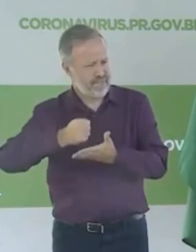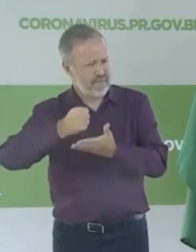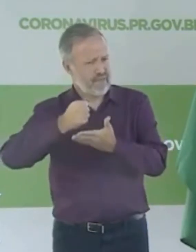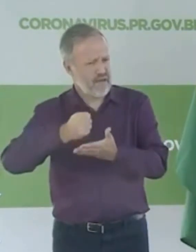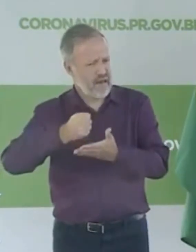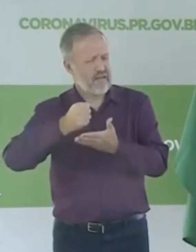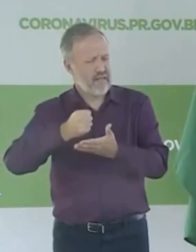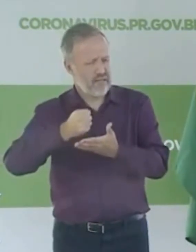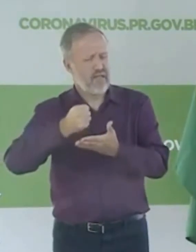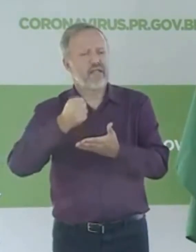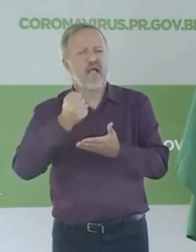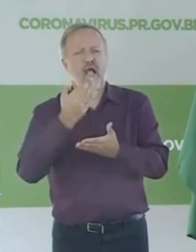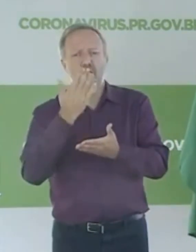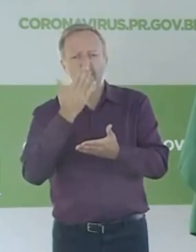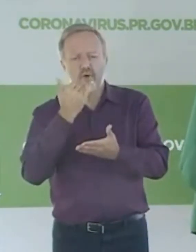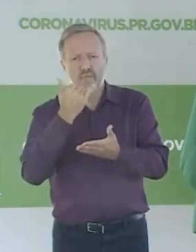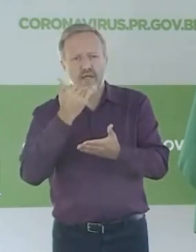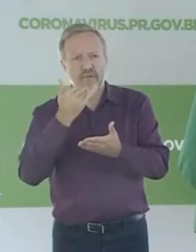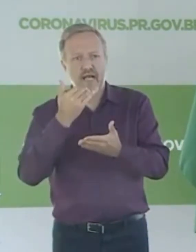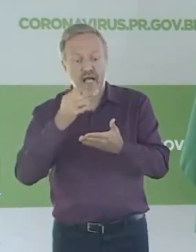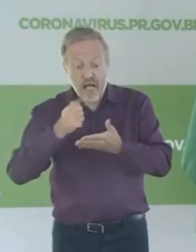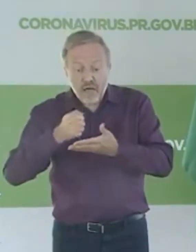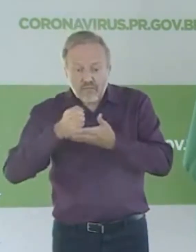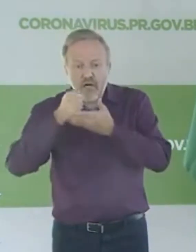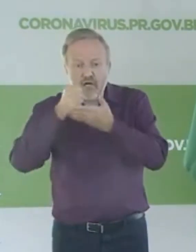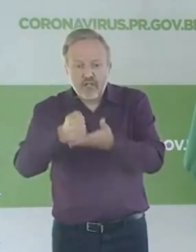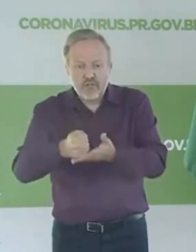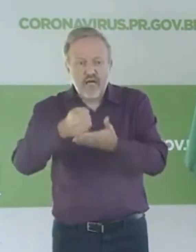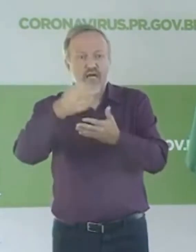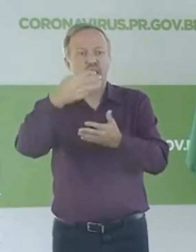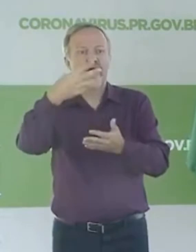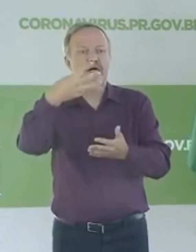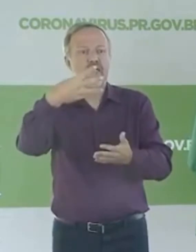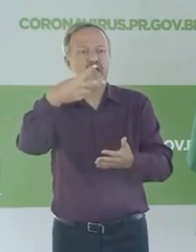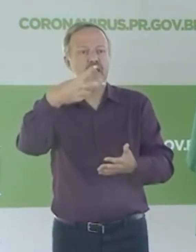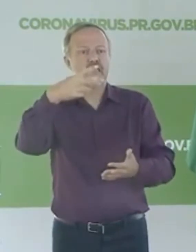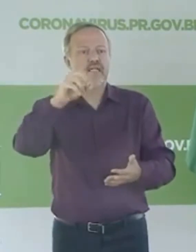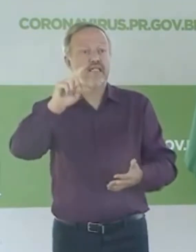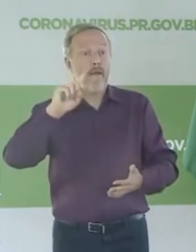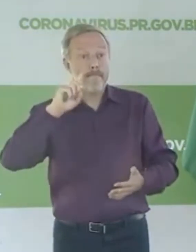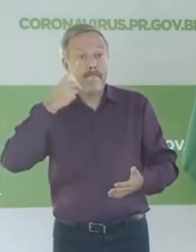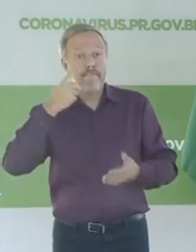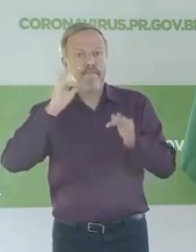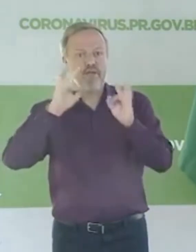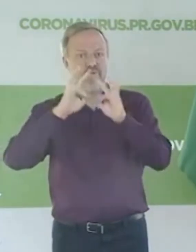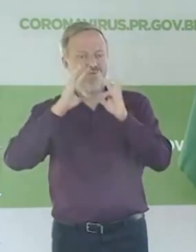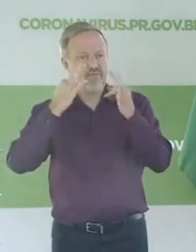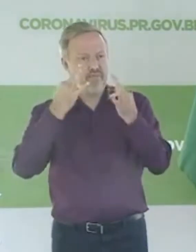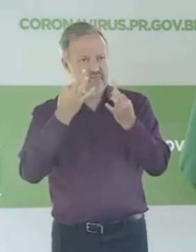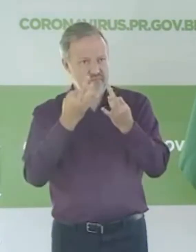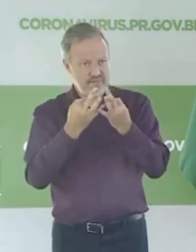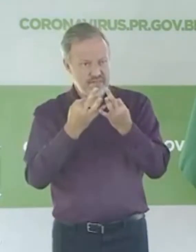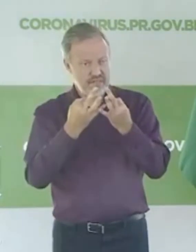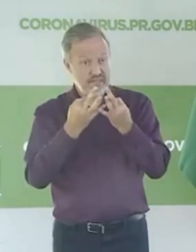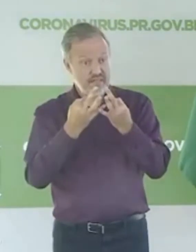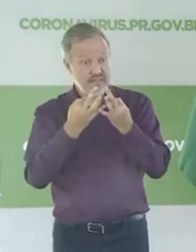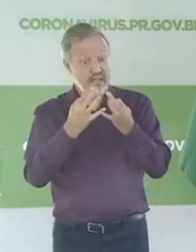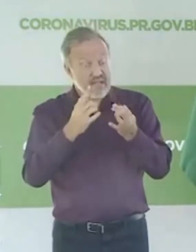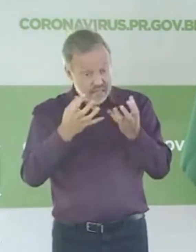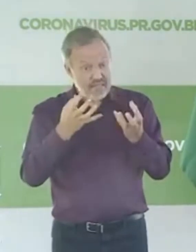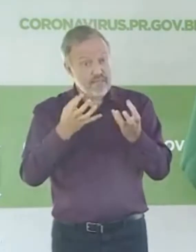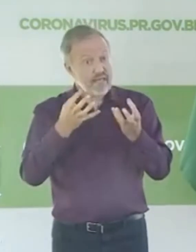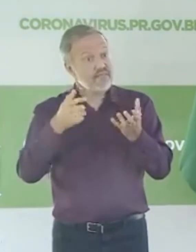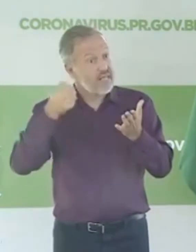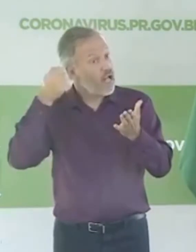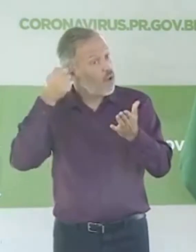esse número aí de 320 mil famílias, um número muito significativo. Então, quinta-feira está sendo organizado. E a atenção é fazer nova compra de materiais para realmente